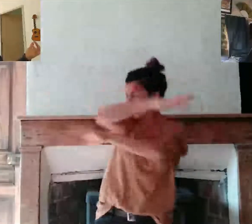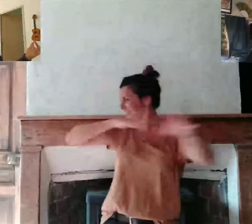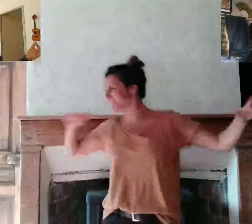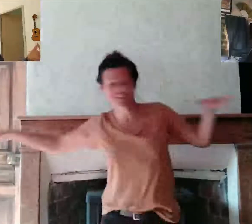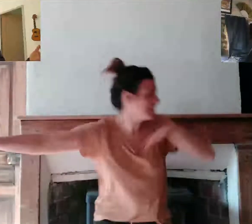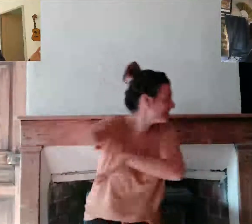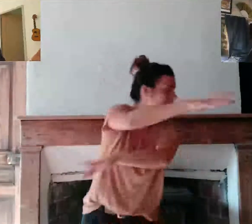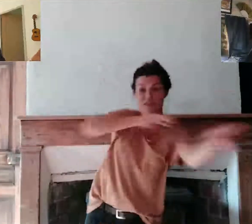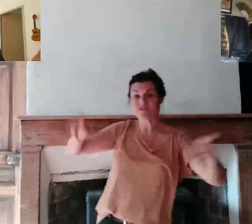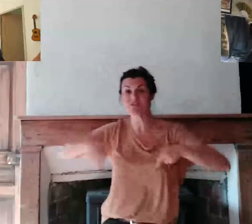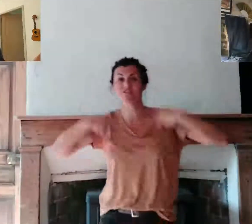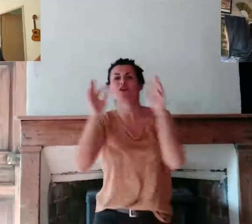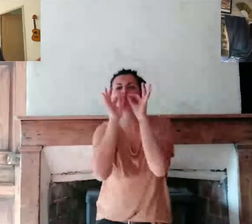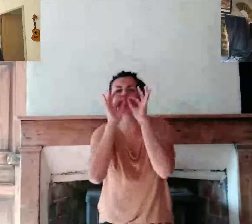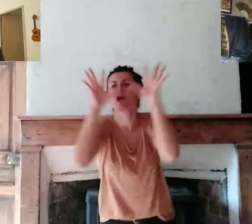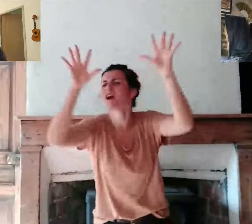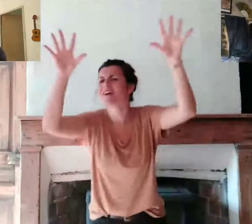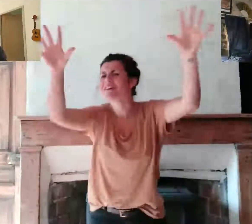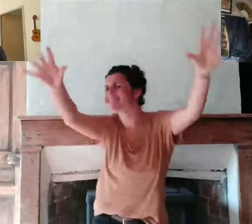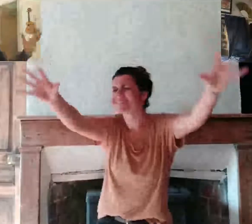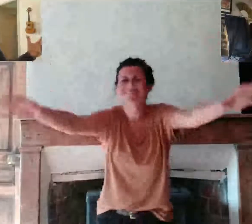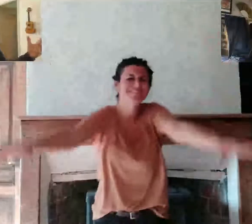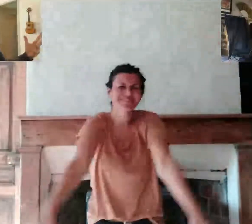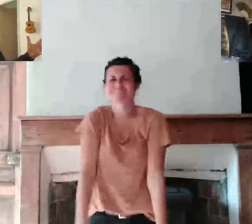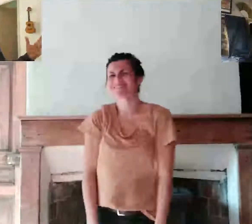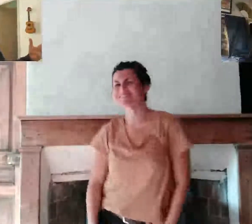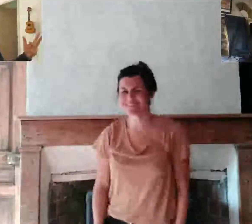vie est une merveille